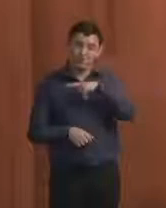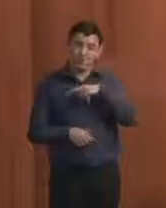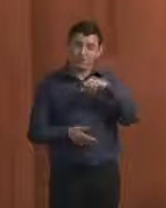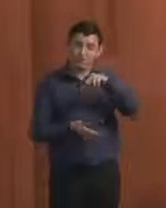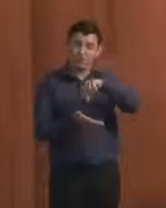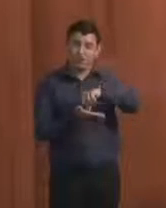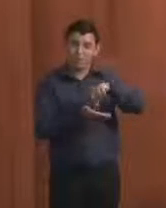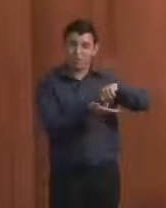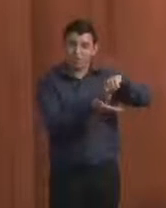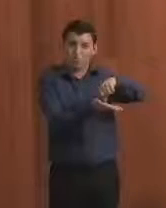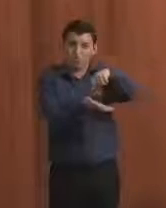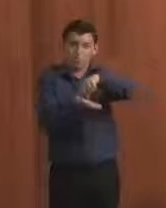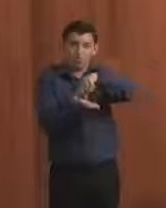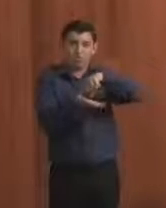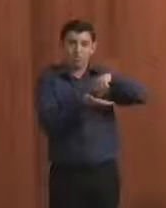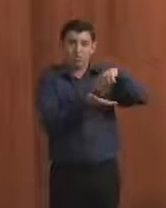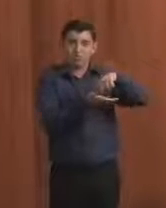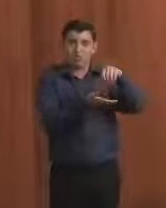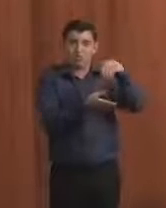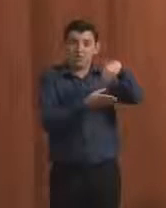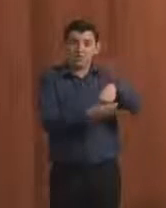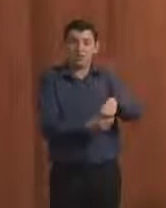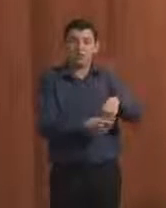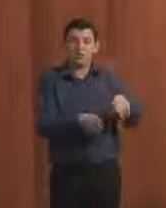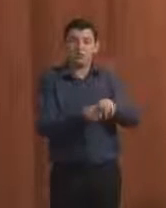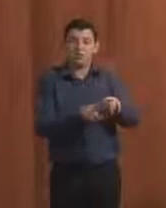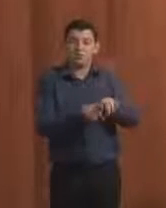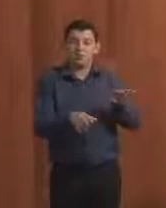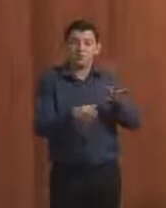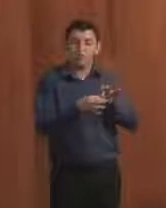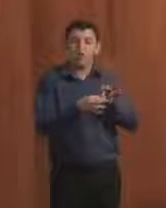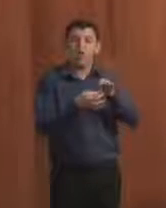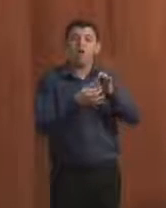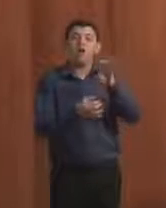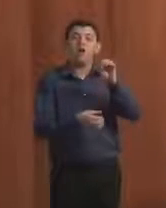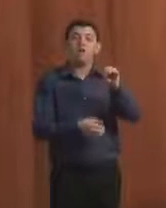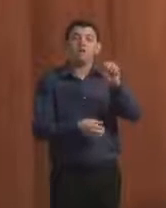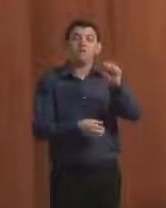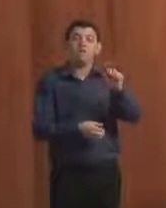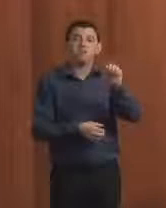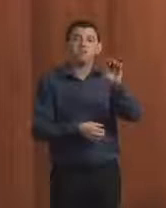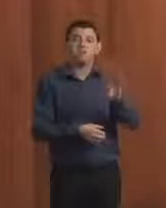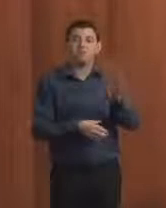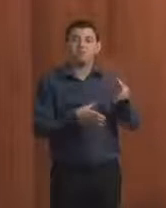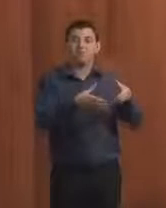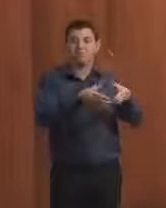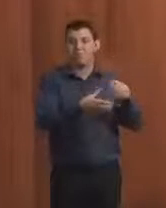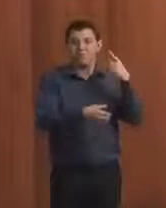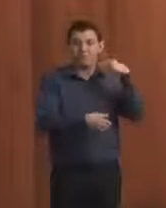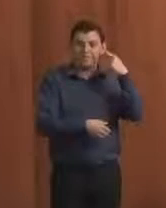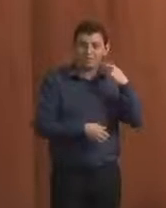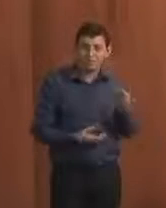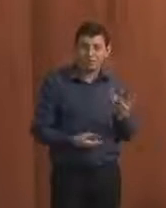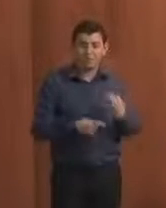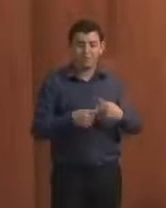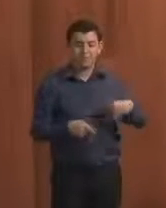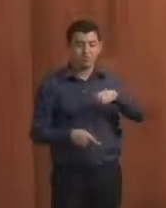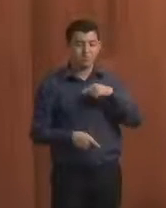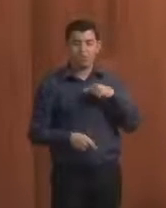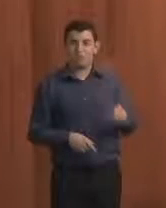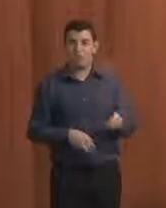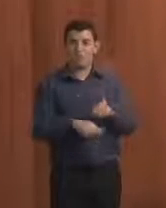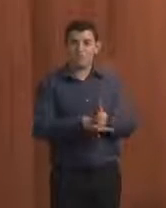internamente e isso também se atrelasse ao AB, que a gente não tem a prestação de contas do AB ao TCU.